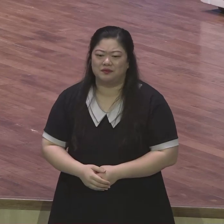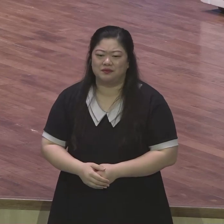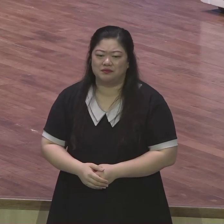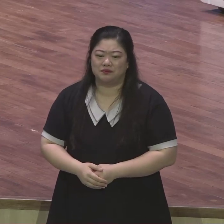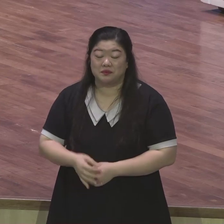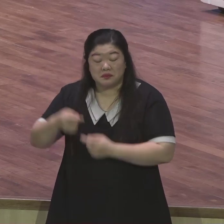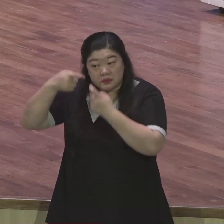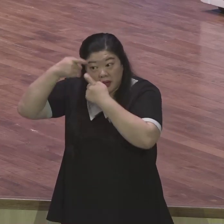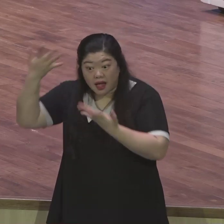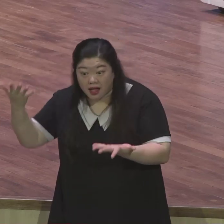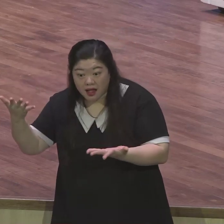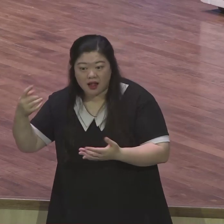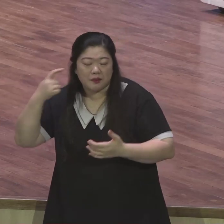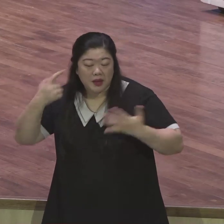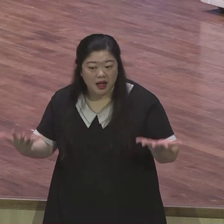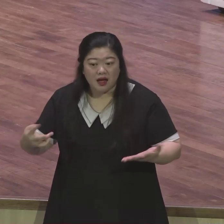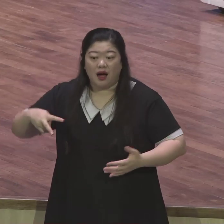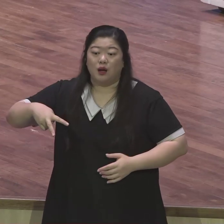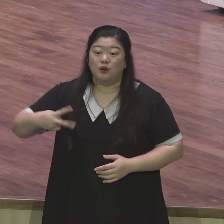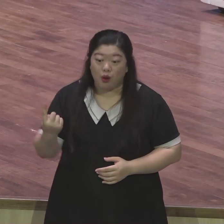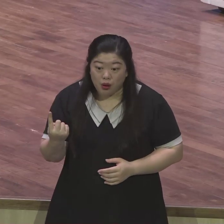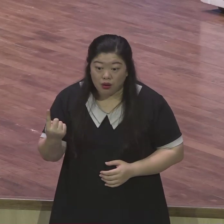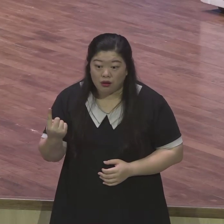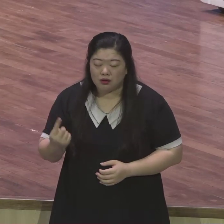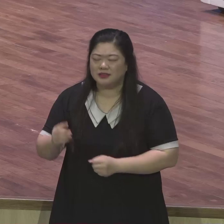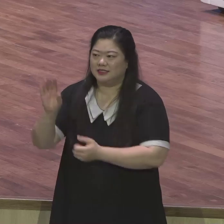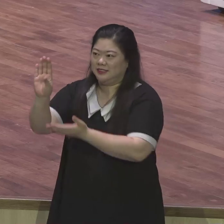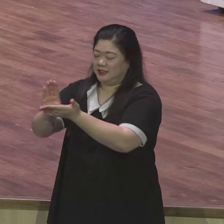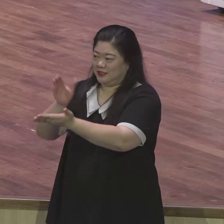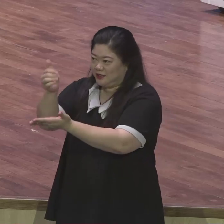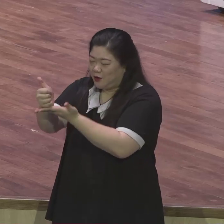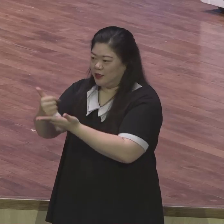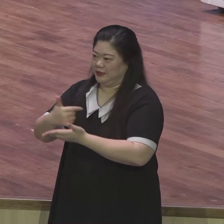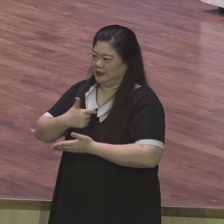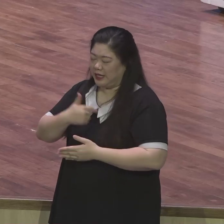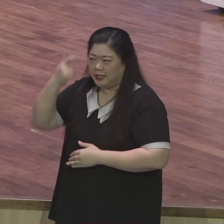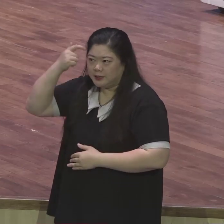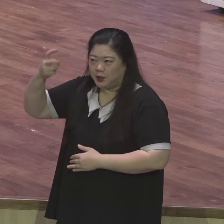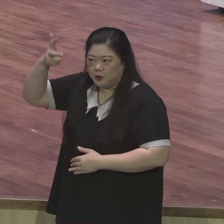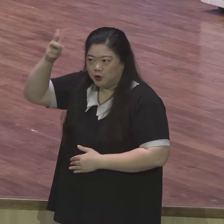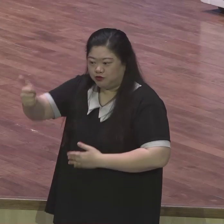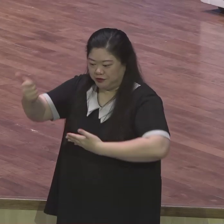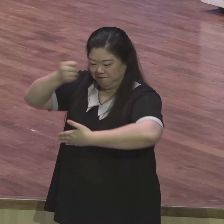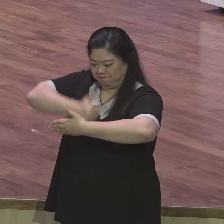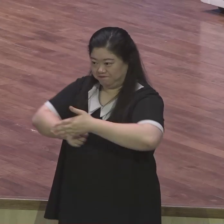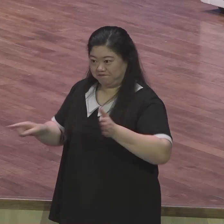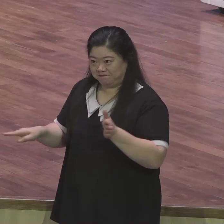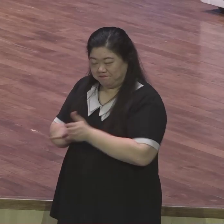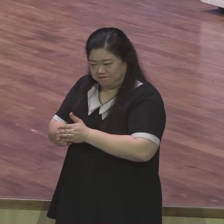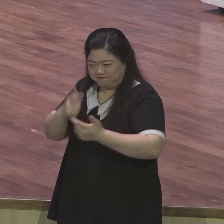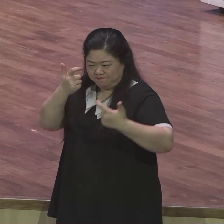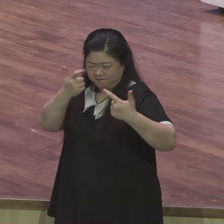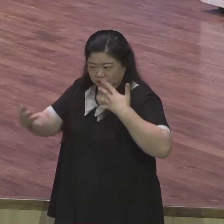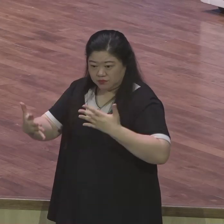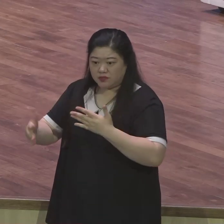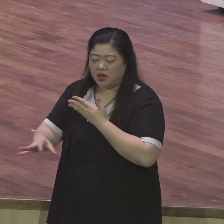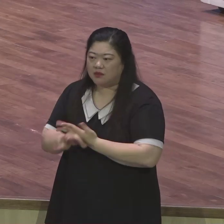변화 없어도 예수 그리스도가 내 인생에 내 영혼의 주인에게 어떤 것도 문제되지 않는다는 믿음으로